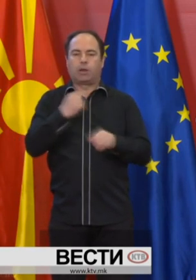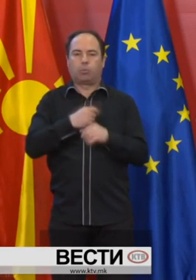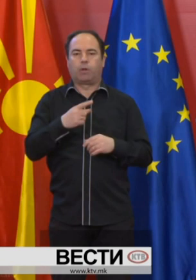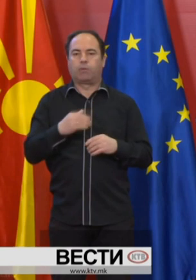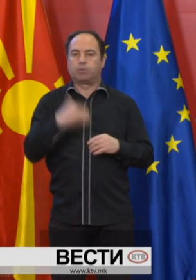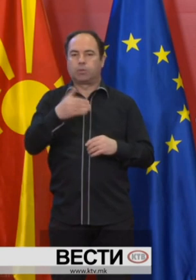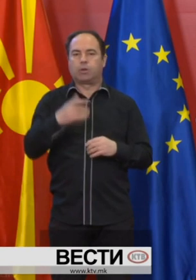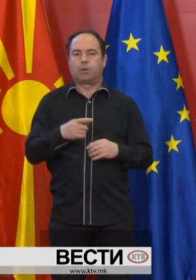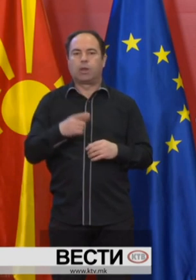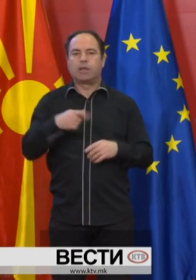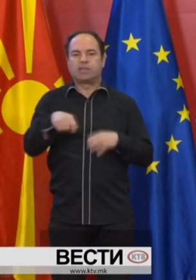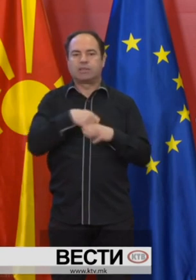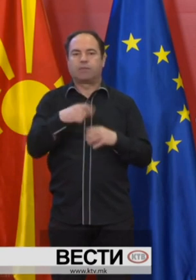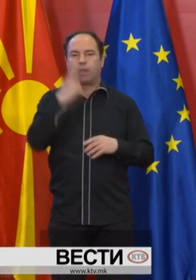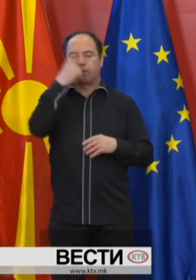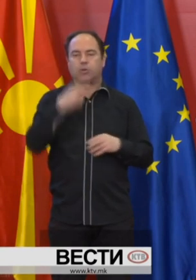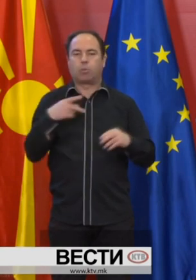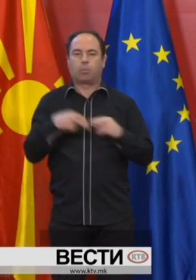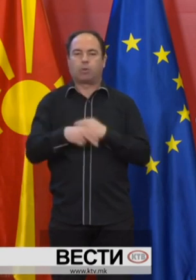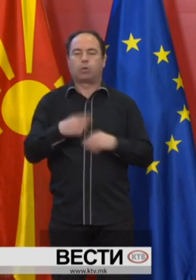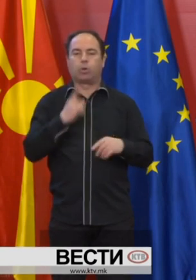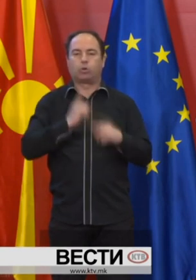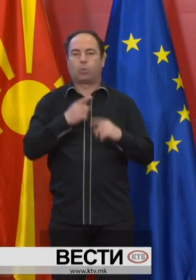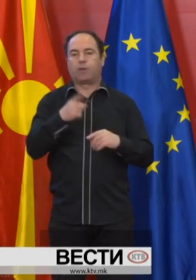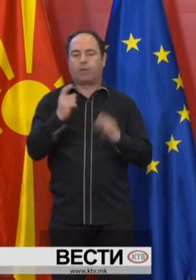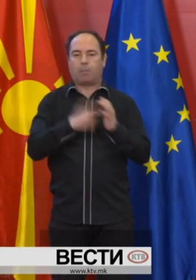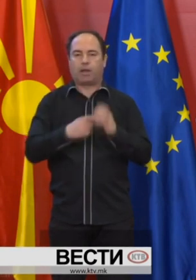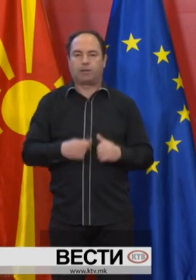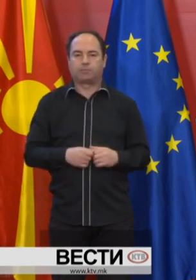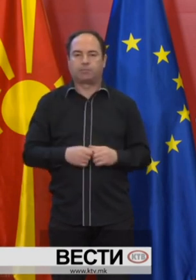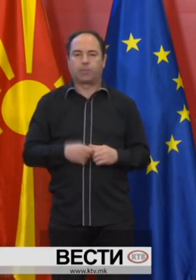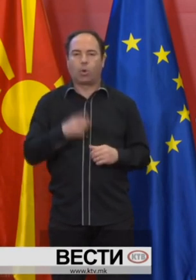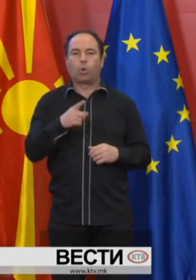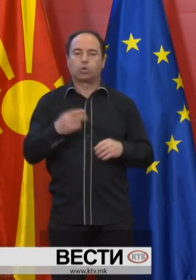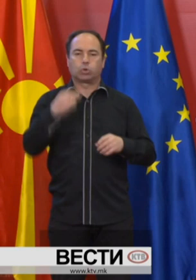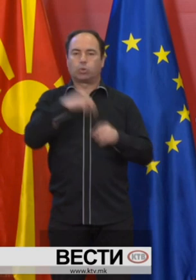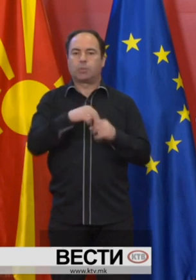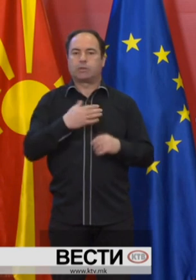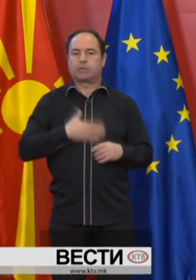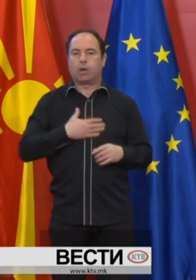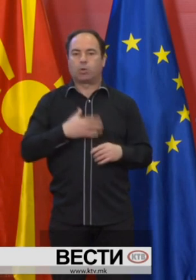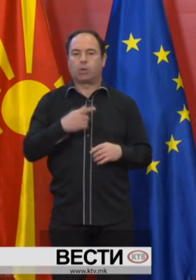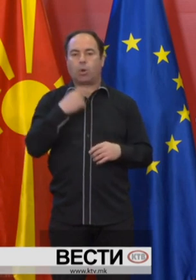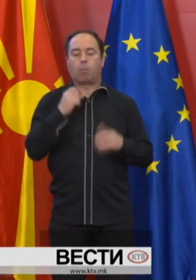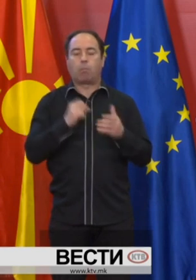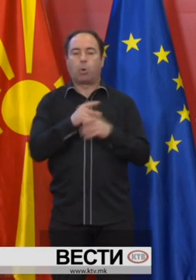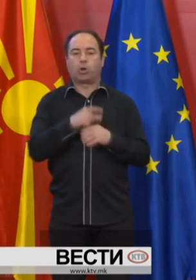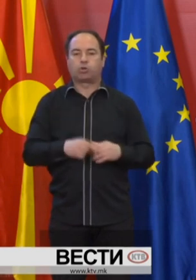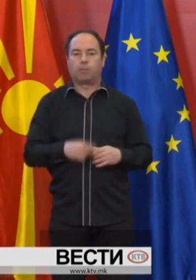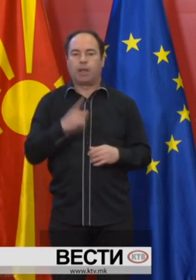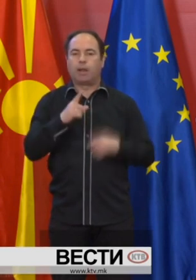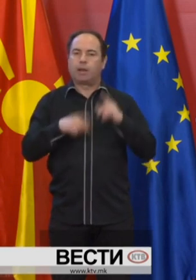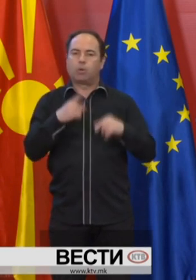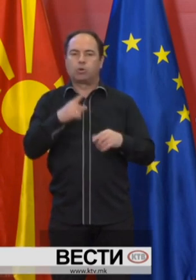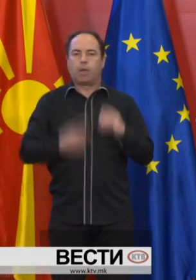воспоставување на сервис за лица со попреченост токму на нивно барање. Оно што дополнително би сакала да го порачам, а е на